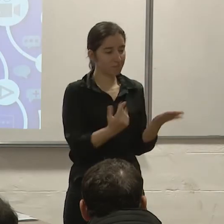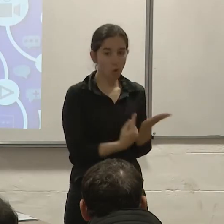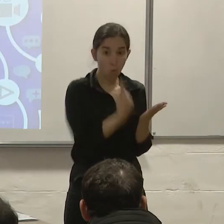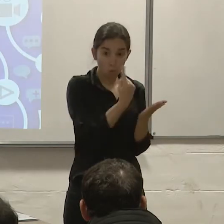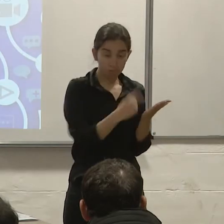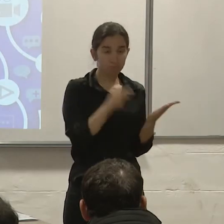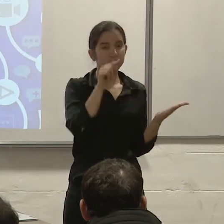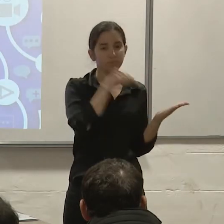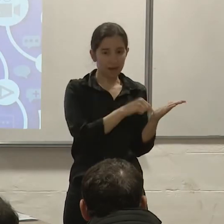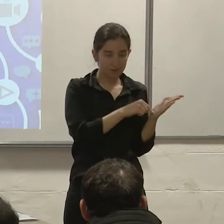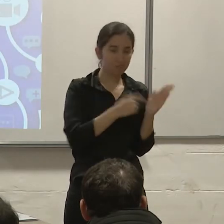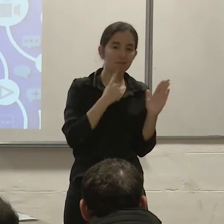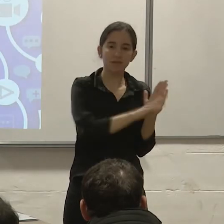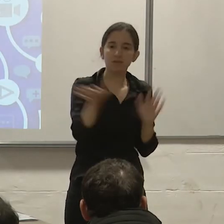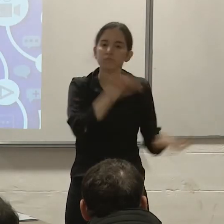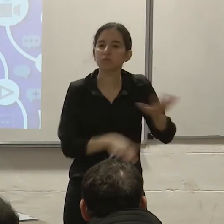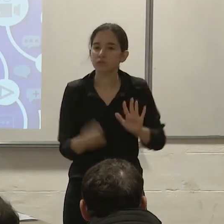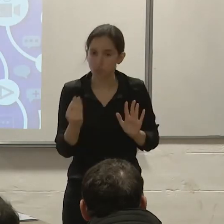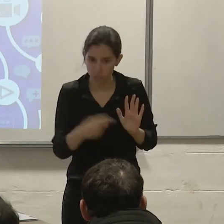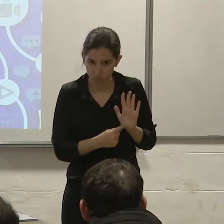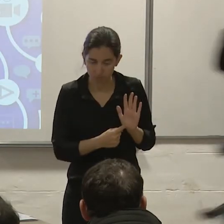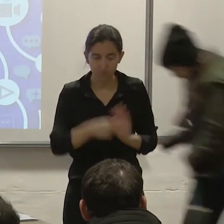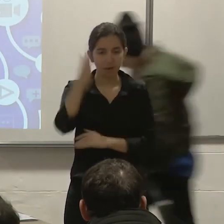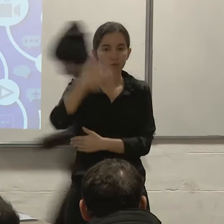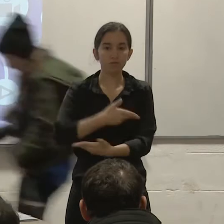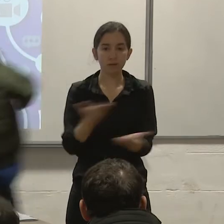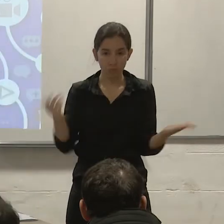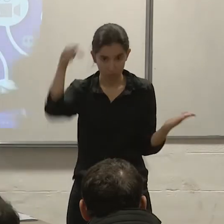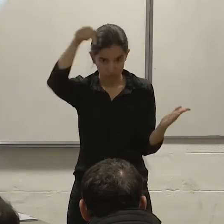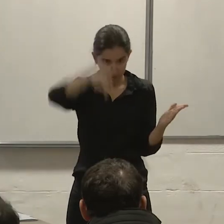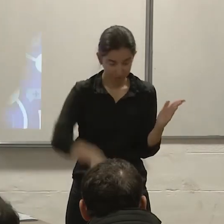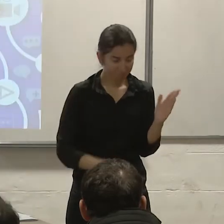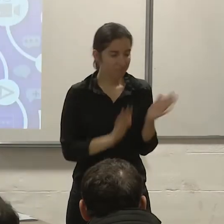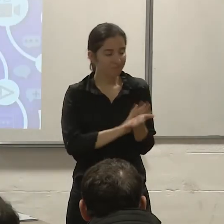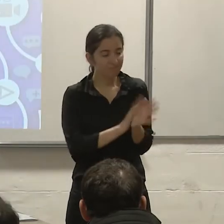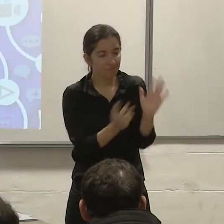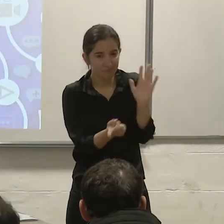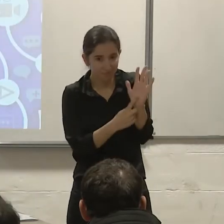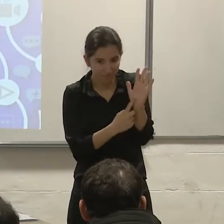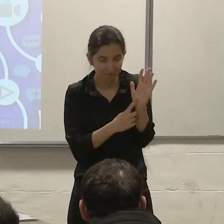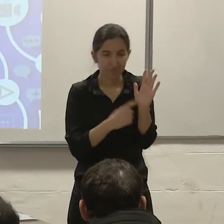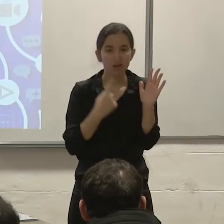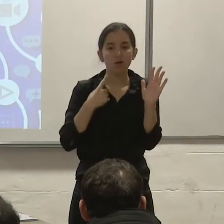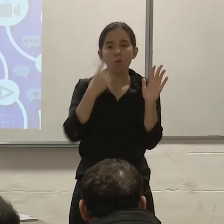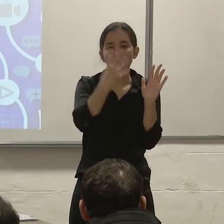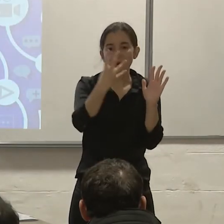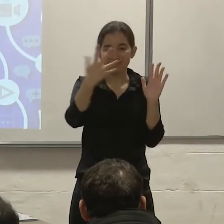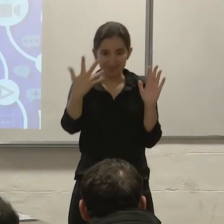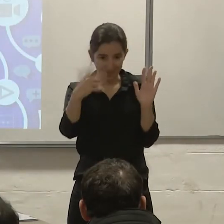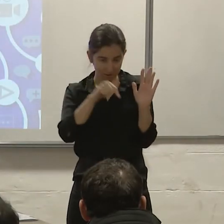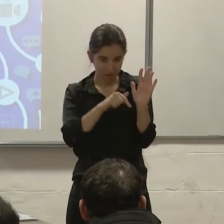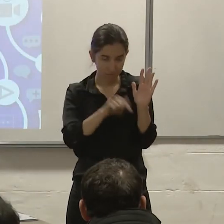pública fue convocada por resolución 43 del 2008 a través del Boletín Oficial Nacional